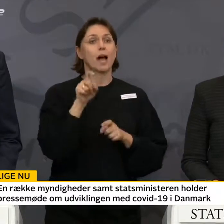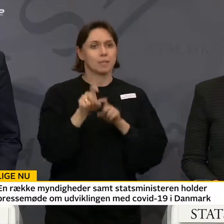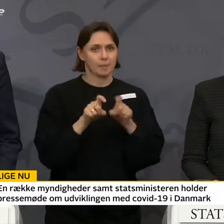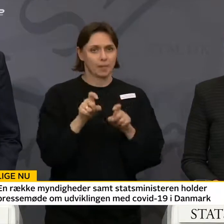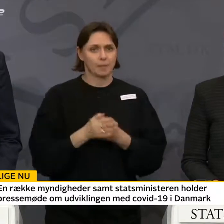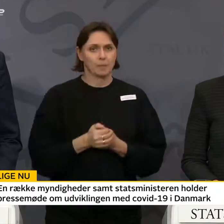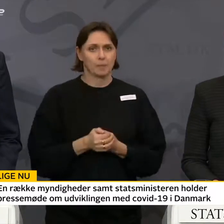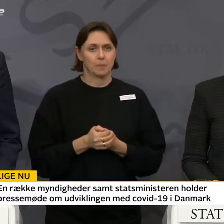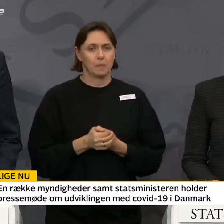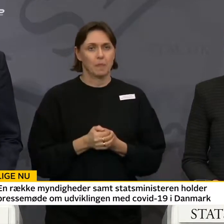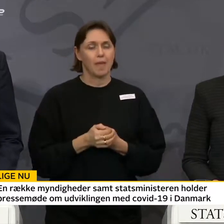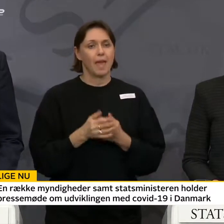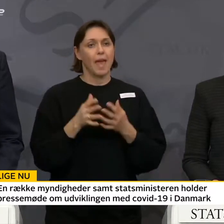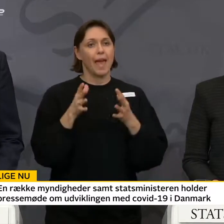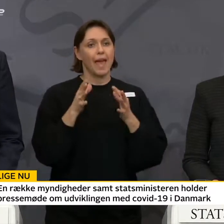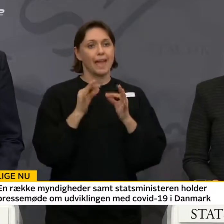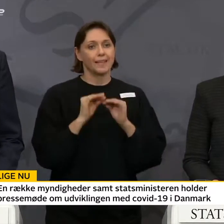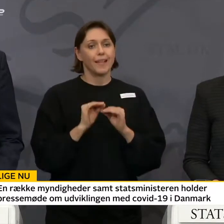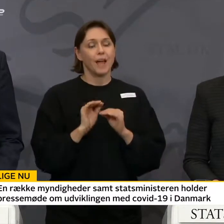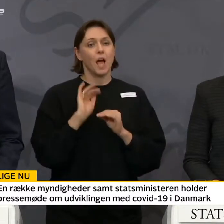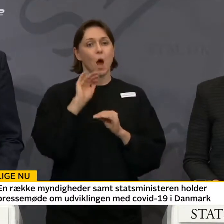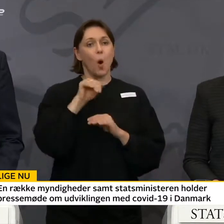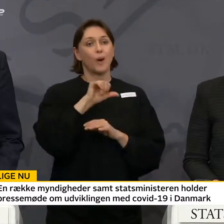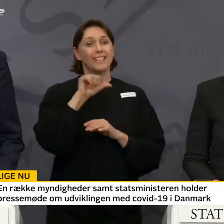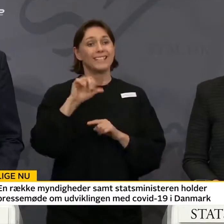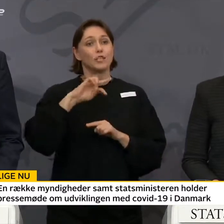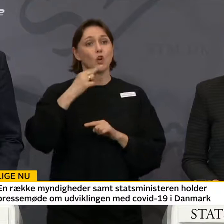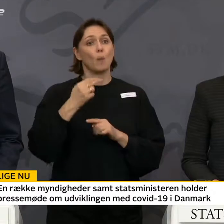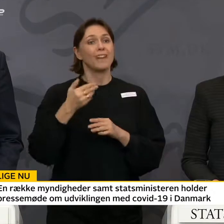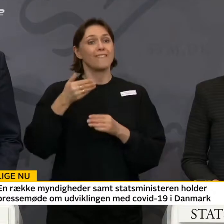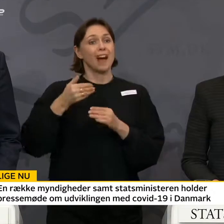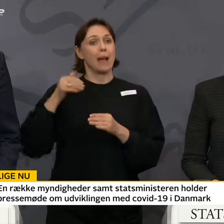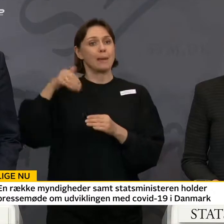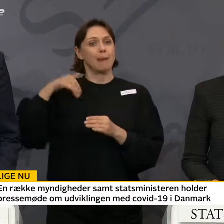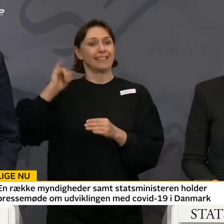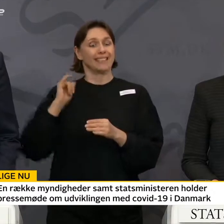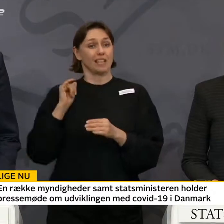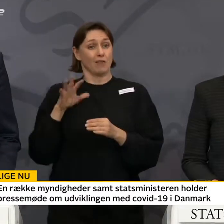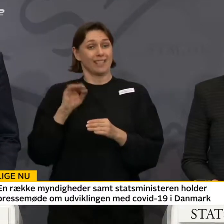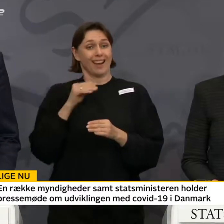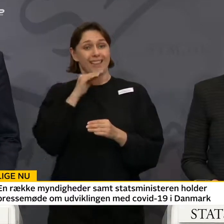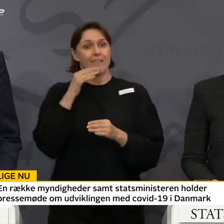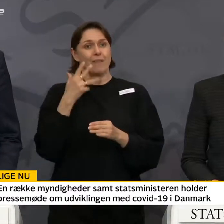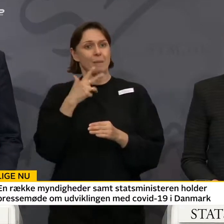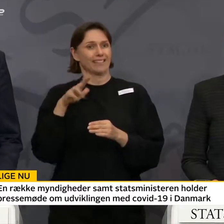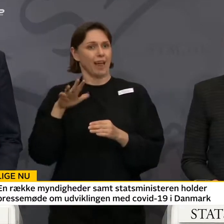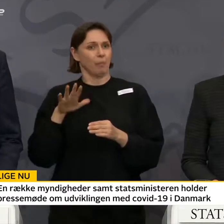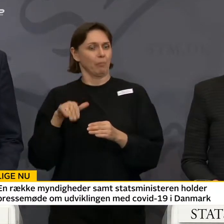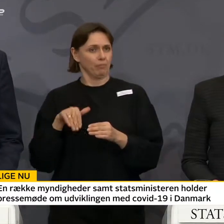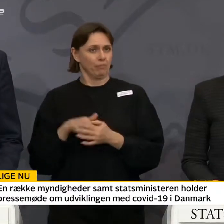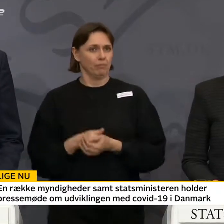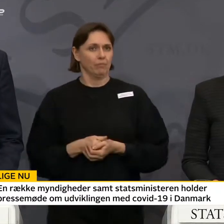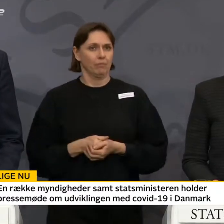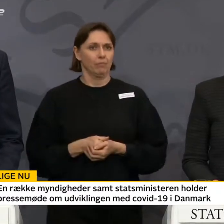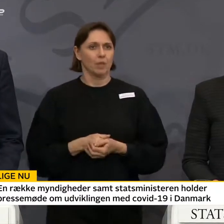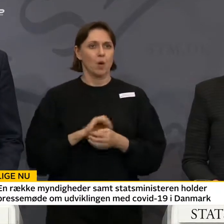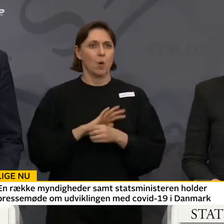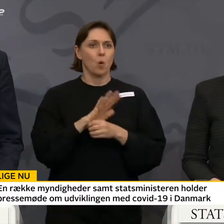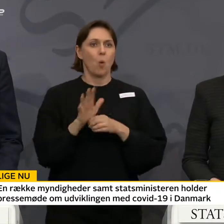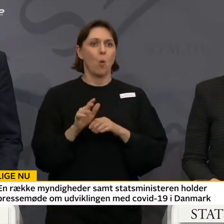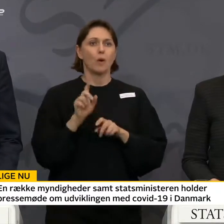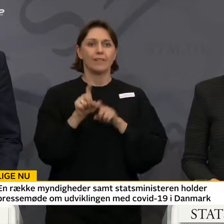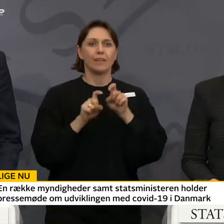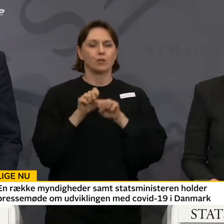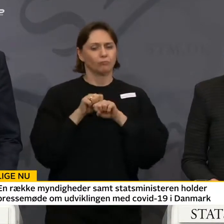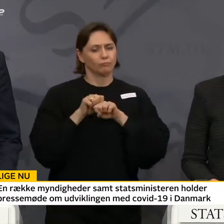Antallet er mere end en tidobling siden mandag, hvor tallet var 35. Coronavirus spreder sig